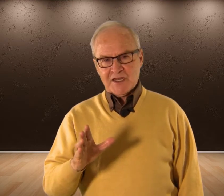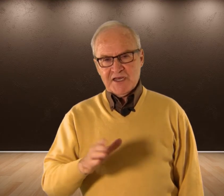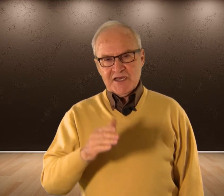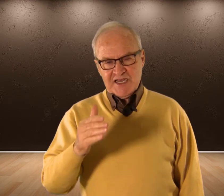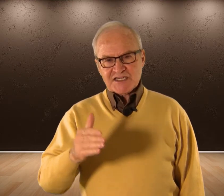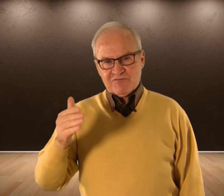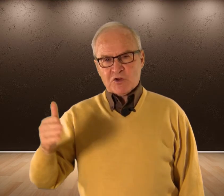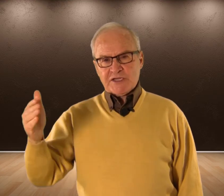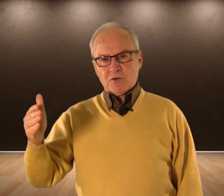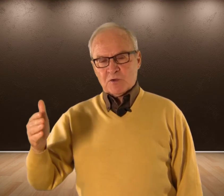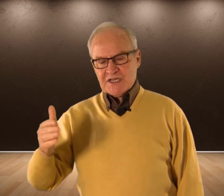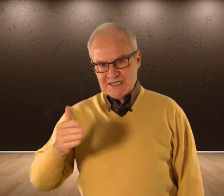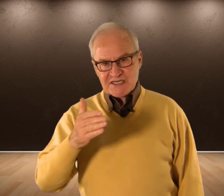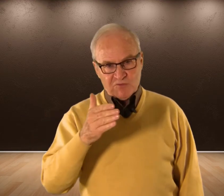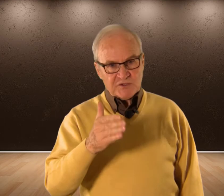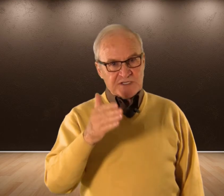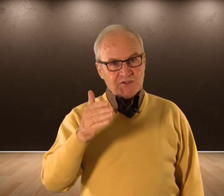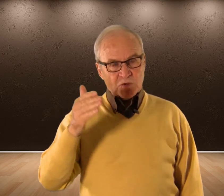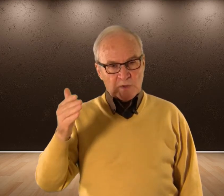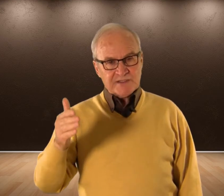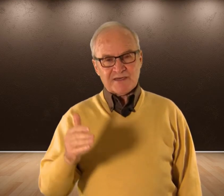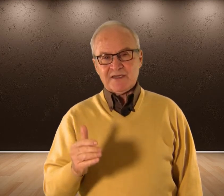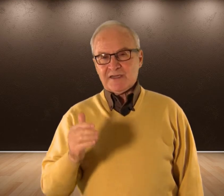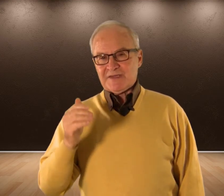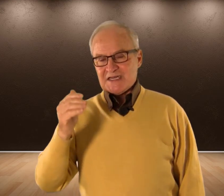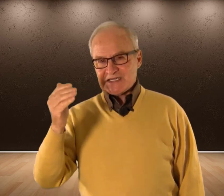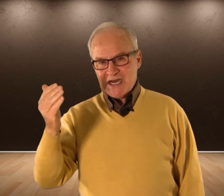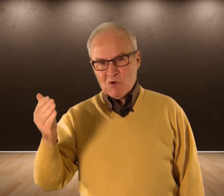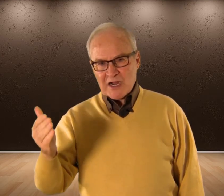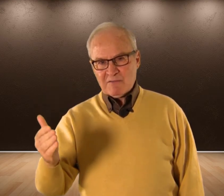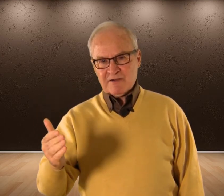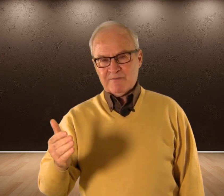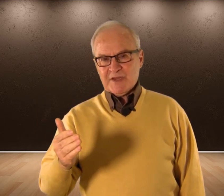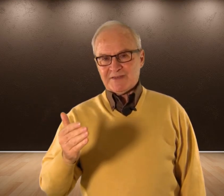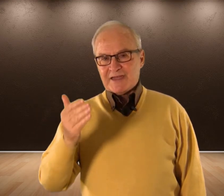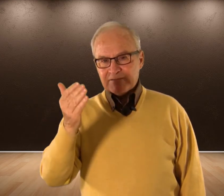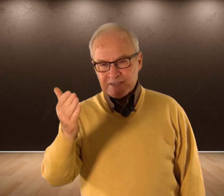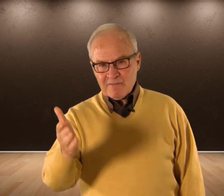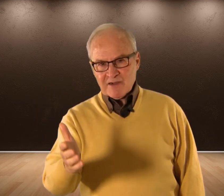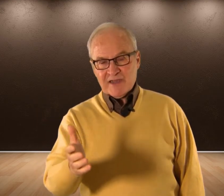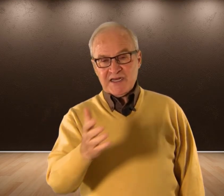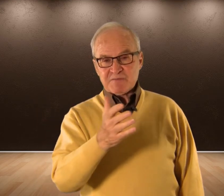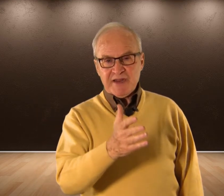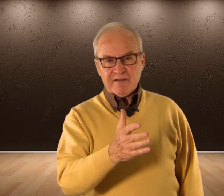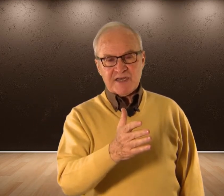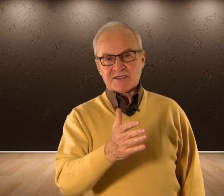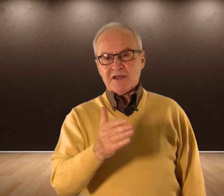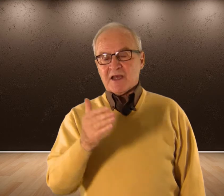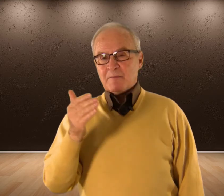Ellas se fueron Dando Ellas se fueron Dando cuenta De que Se abocaban De que Entraban En experiencias Que